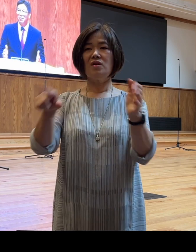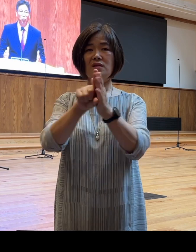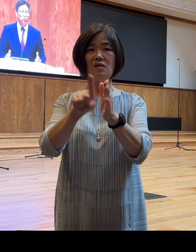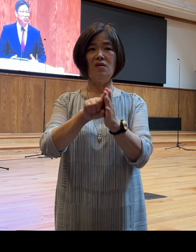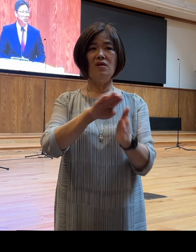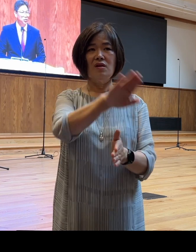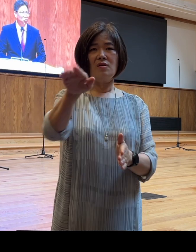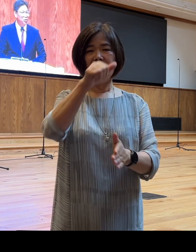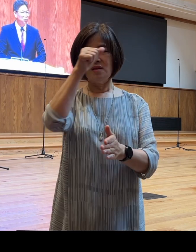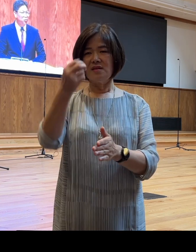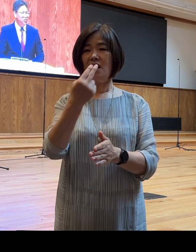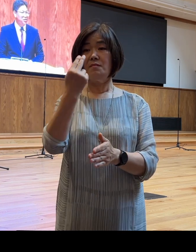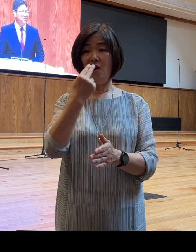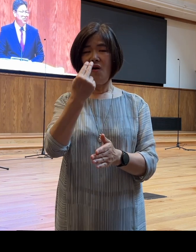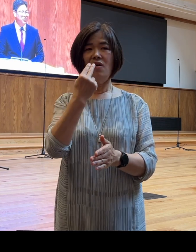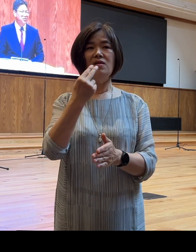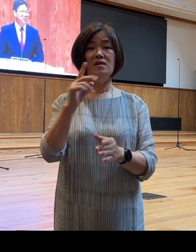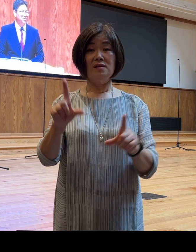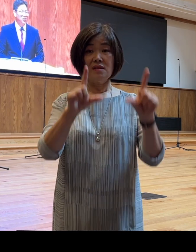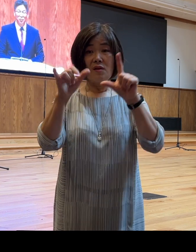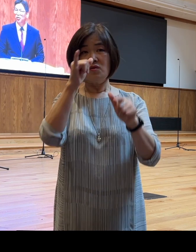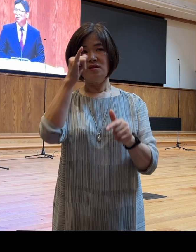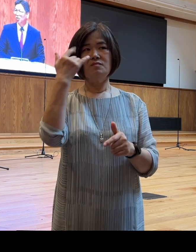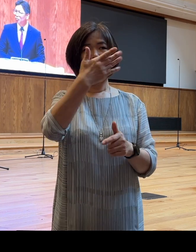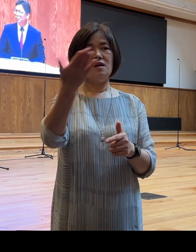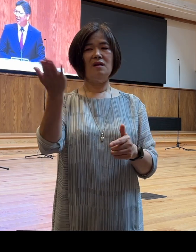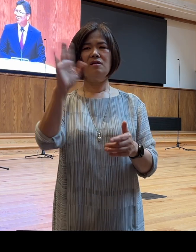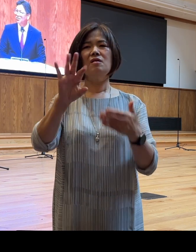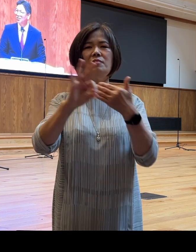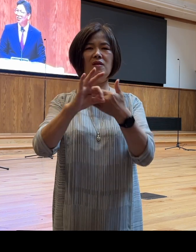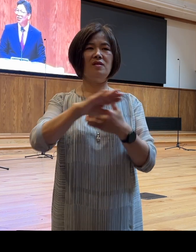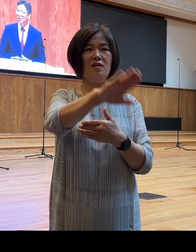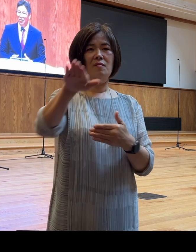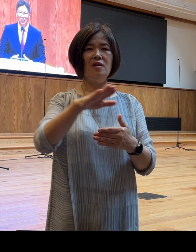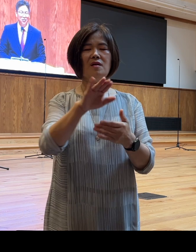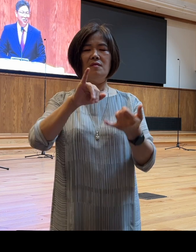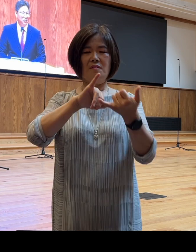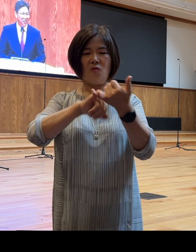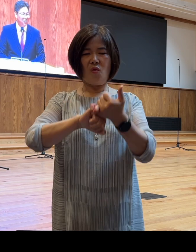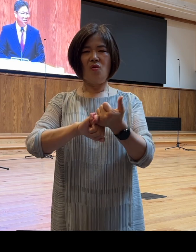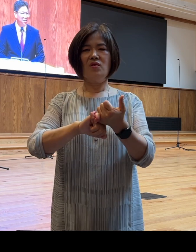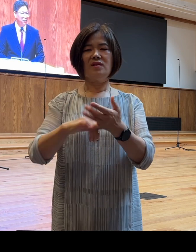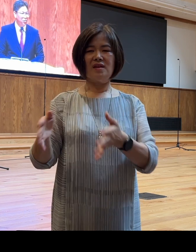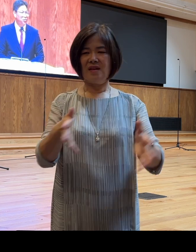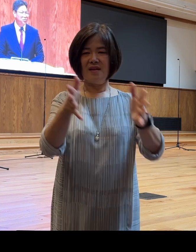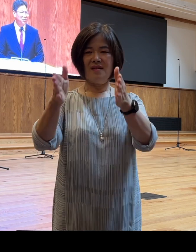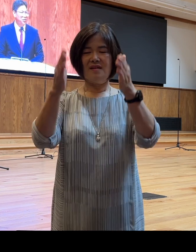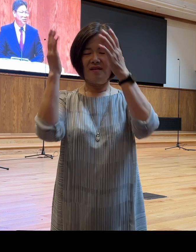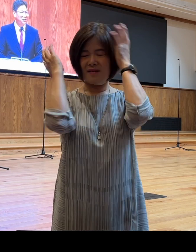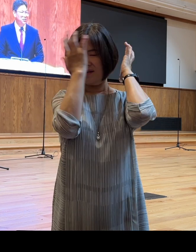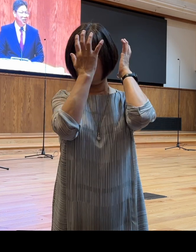것을 쏟아붓고 있지 않습니까? 여러분 그렇다면 여러분은 반드시 길을 잃게 될 것입니다 하지만